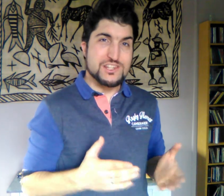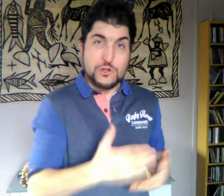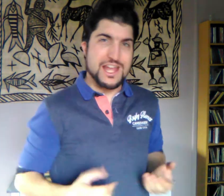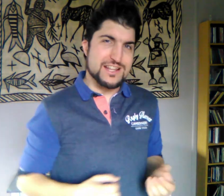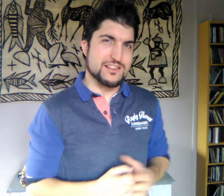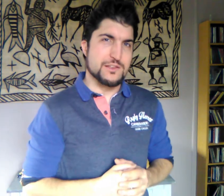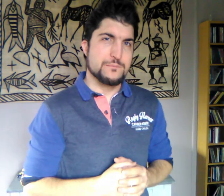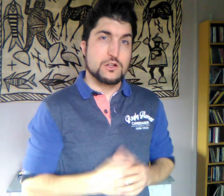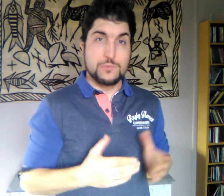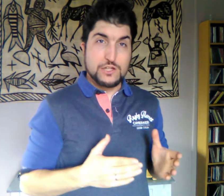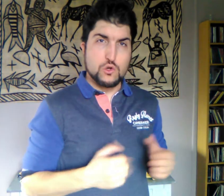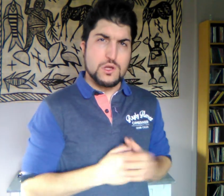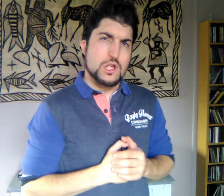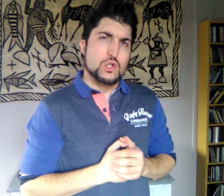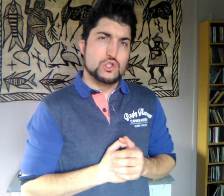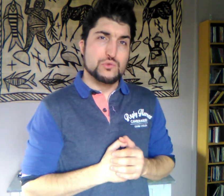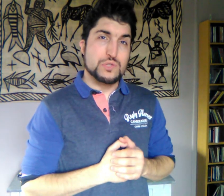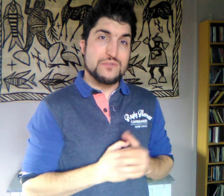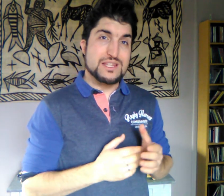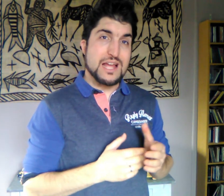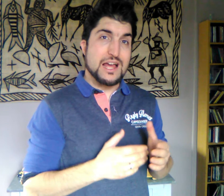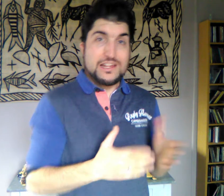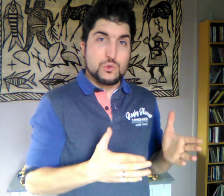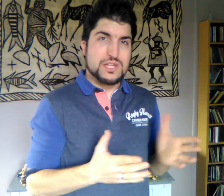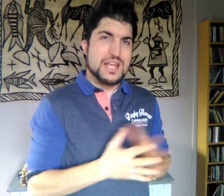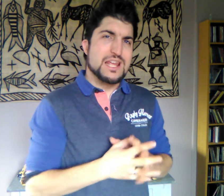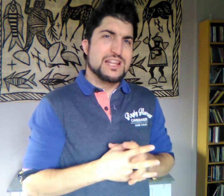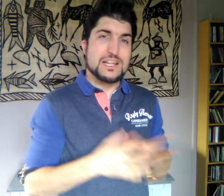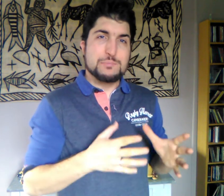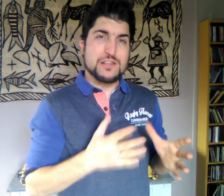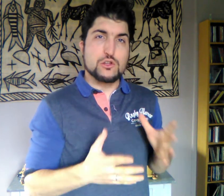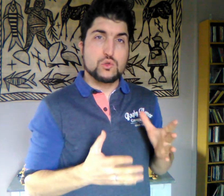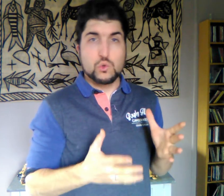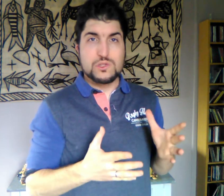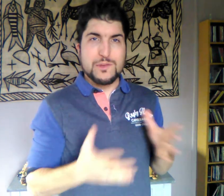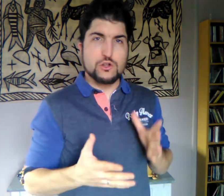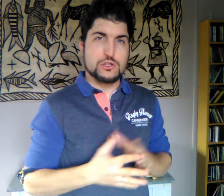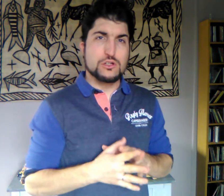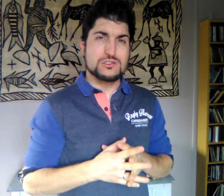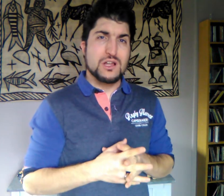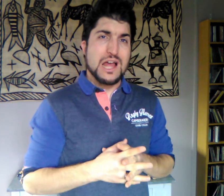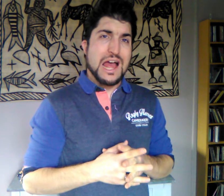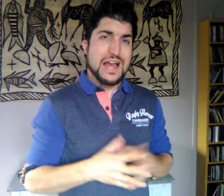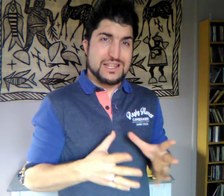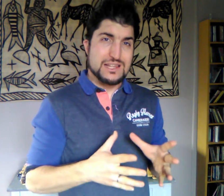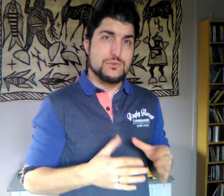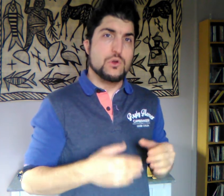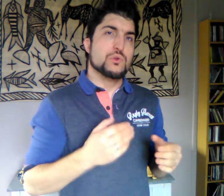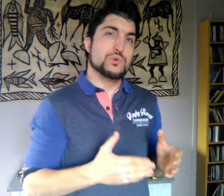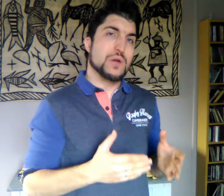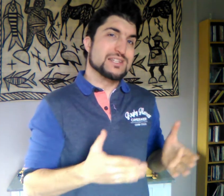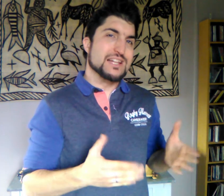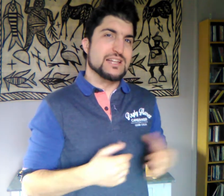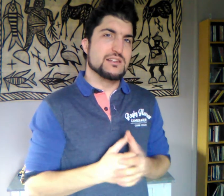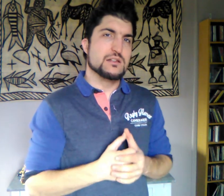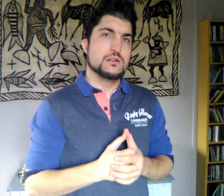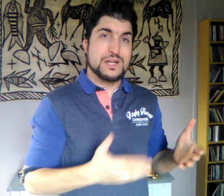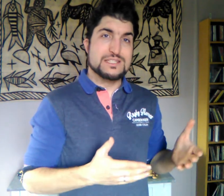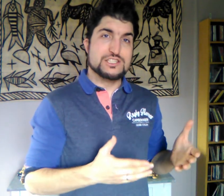se réalisent. Comme cadeau, je vous invite à écouter 7 personnes sourdes et malentendantes actives sur internet, par des